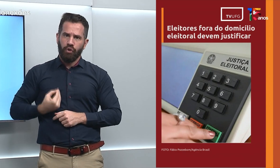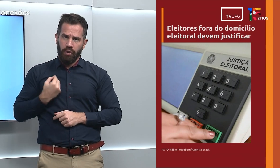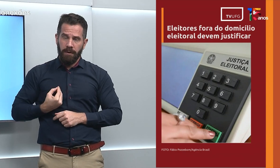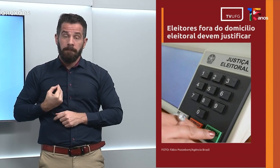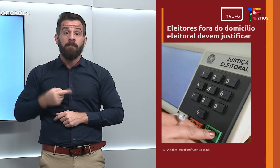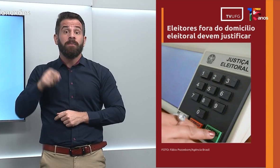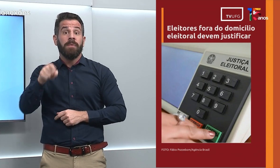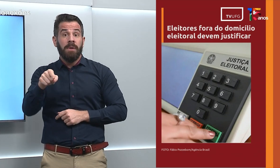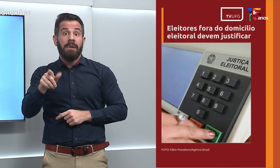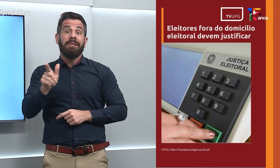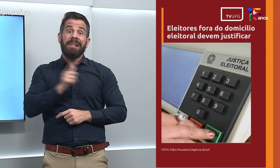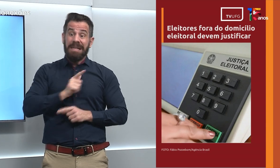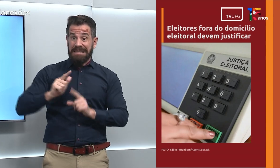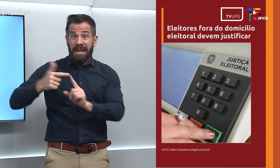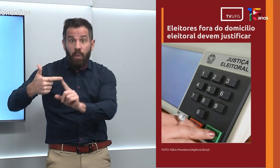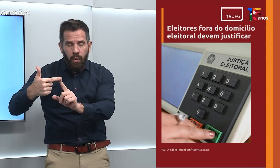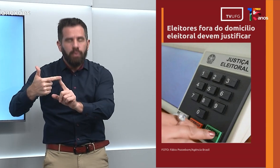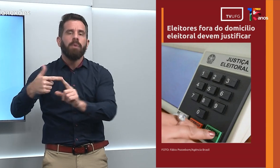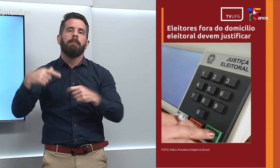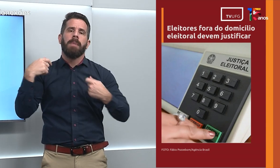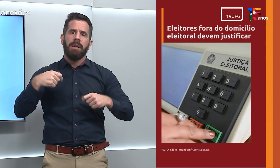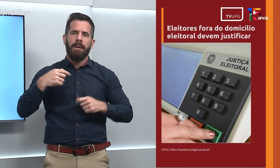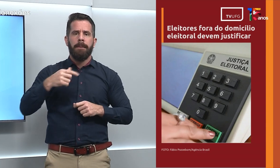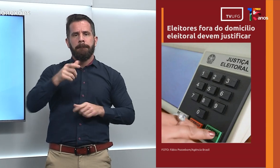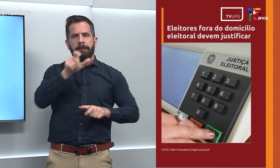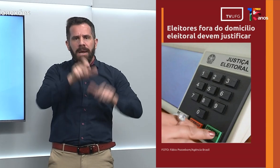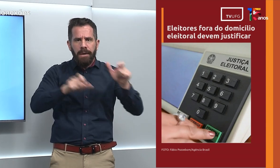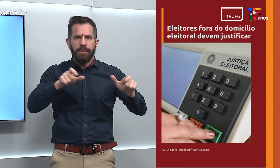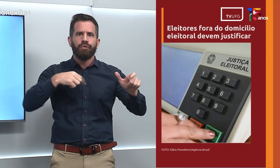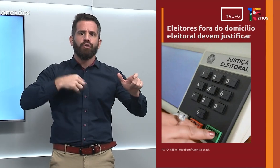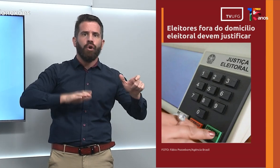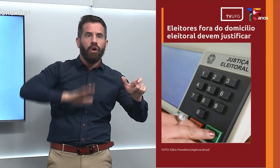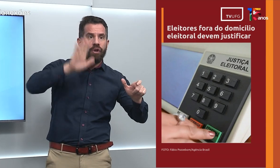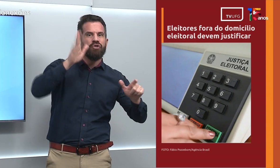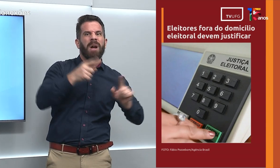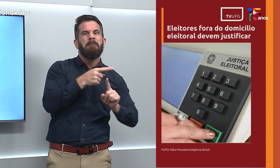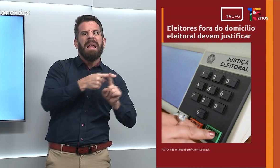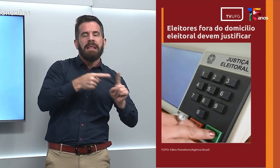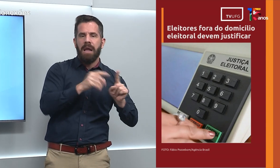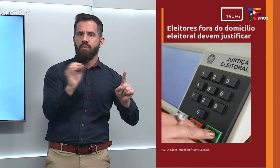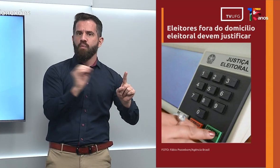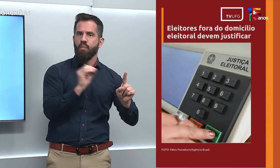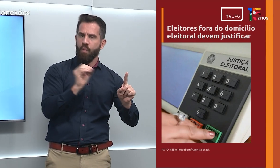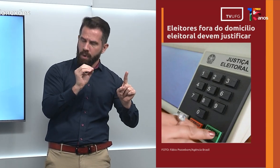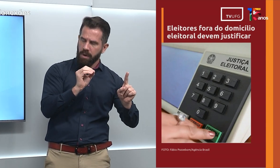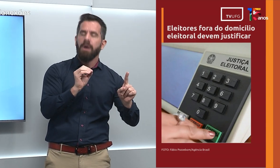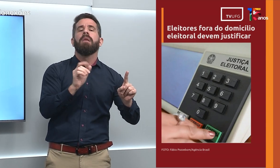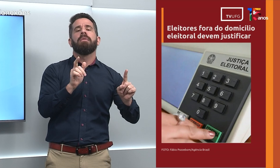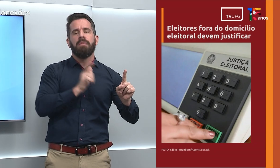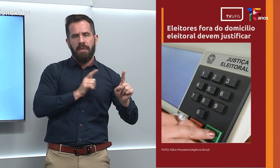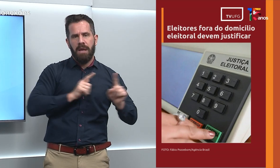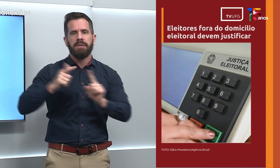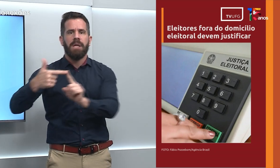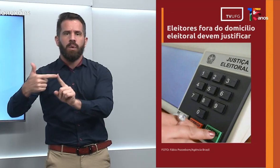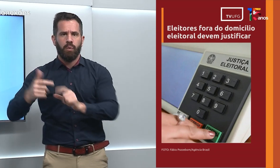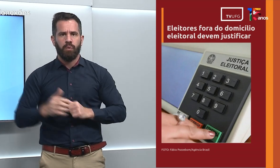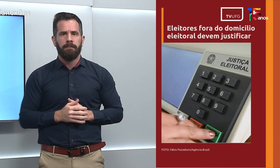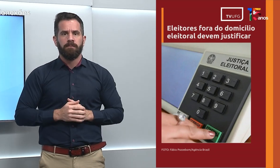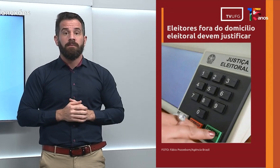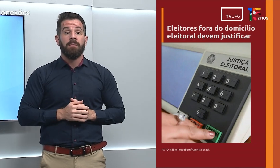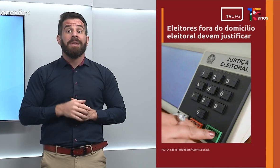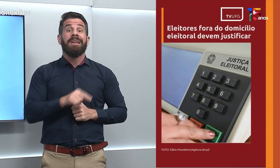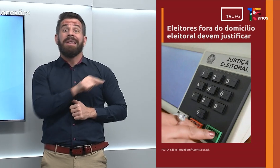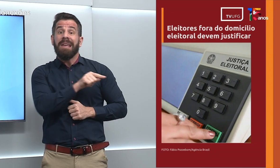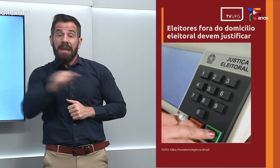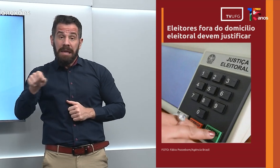prefeitura nesses municípios vai ter atingido mais da metade dos votos válidos. E pelas regras eleitorais, o eleitor que